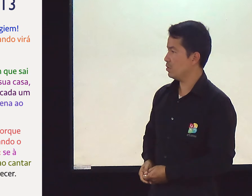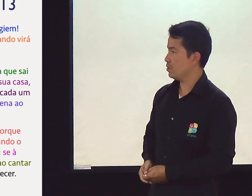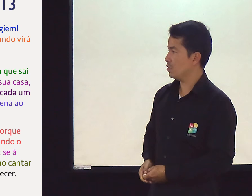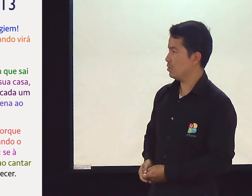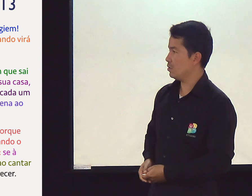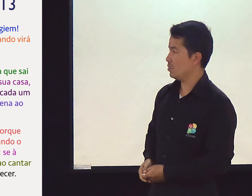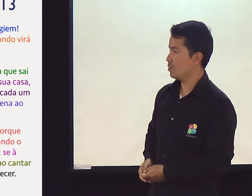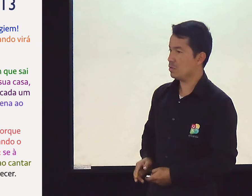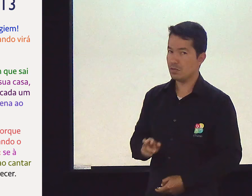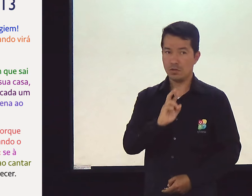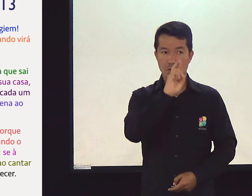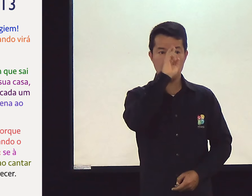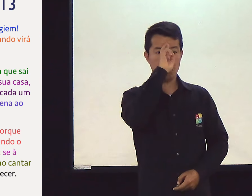À meia-noite.